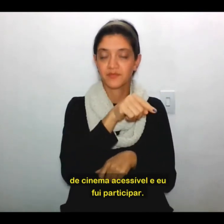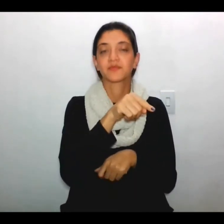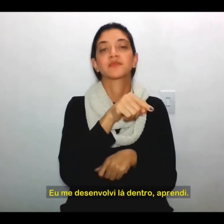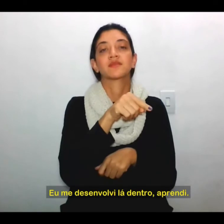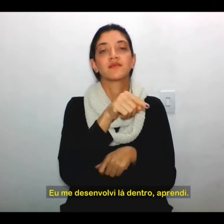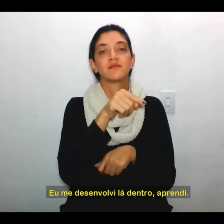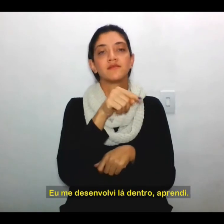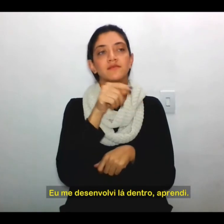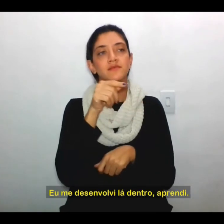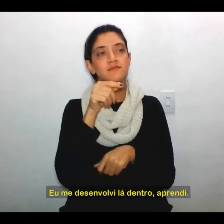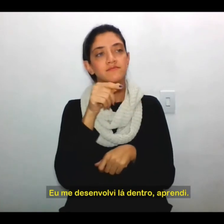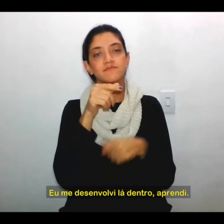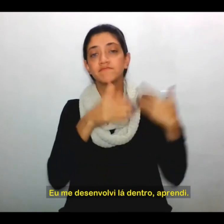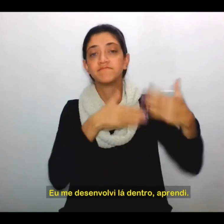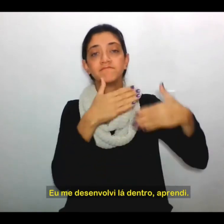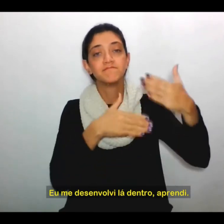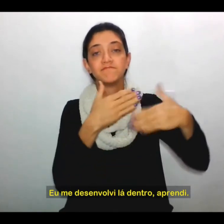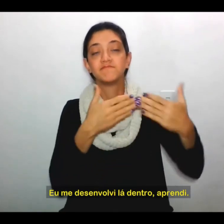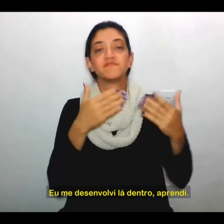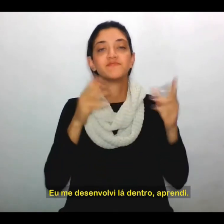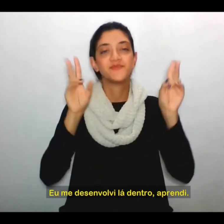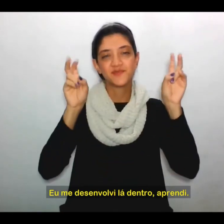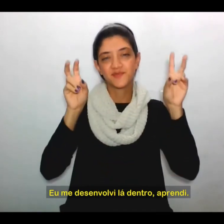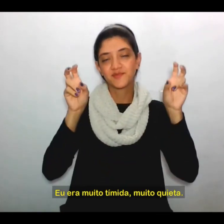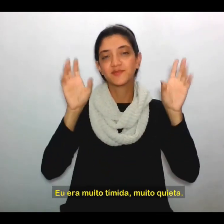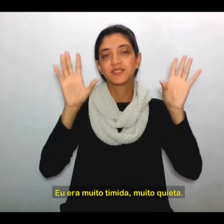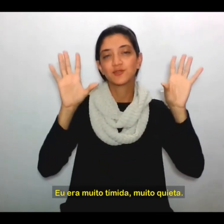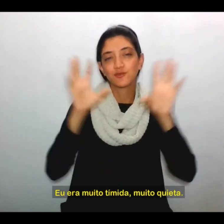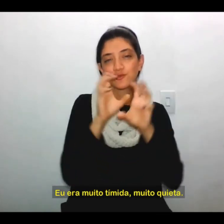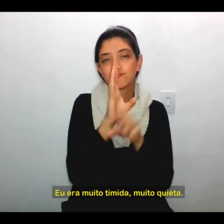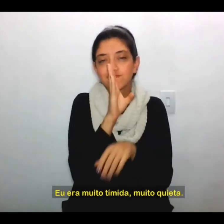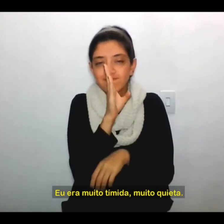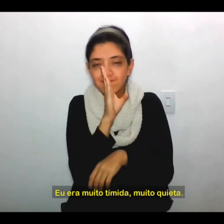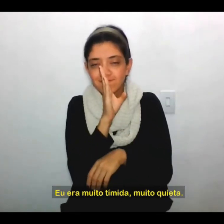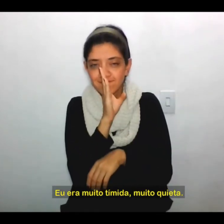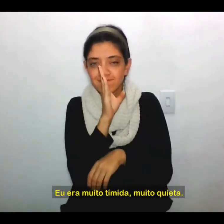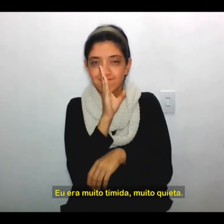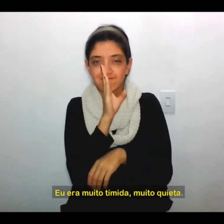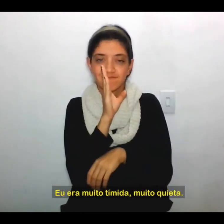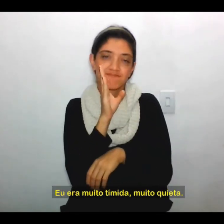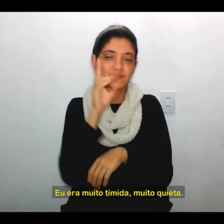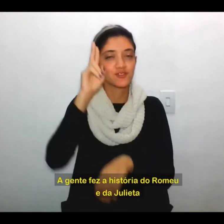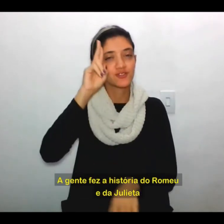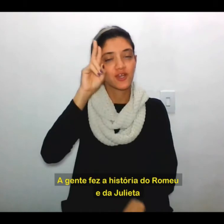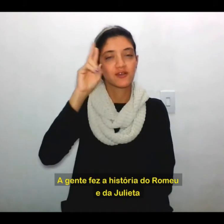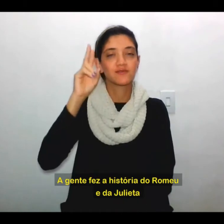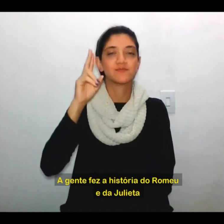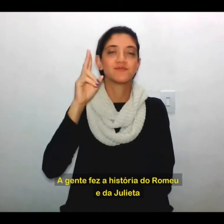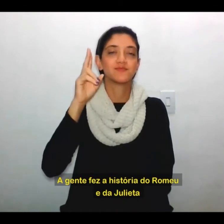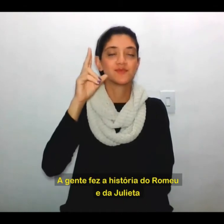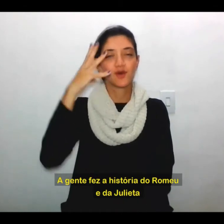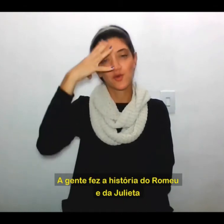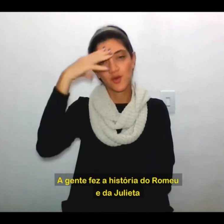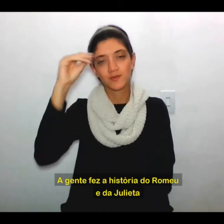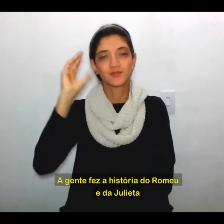E eu me desenvolvi lá dentro, aprendi. Eu era muito tímida, muito quieta. A gente fez a história do Romeu e da